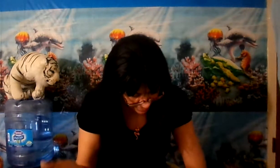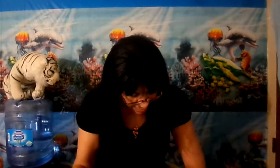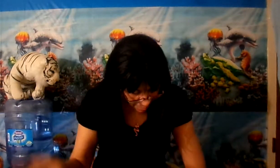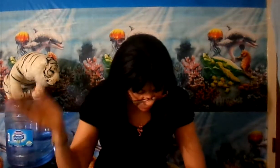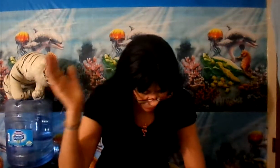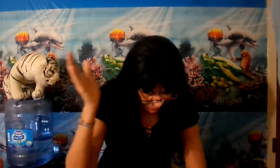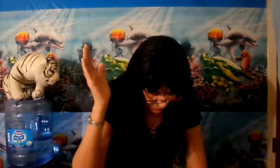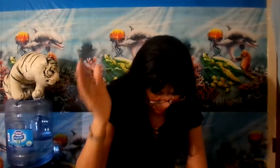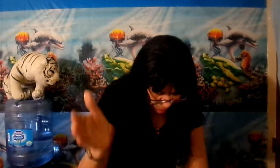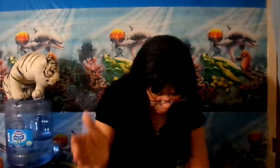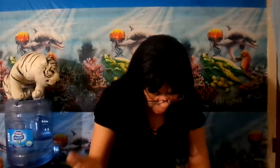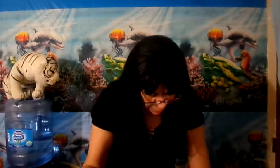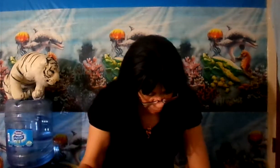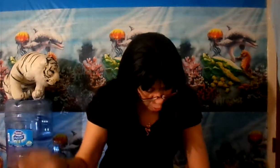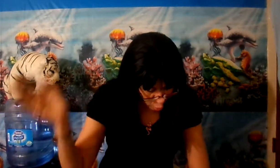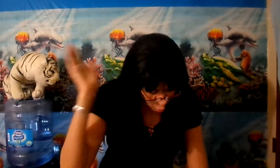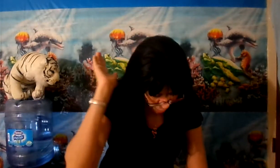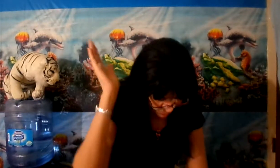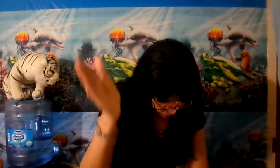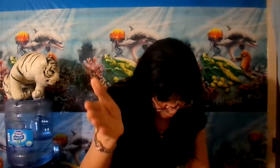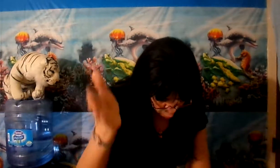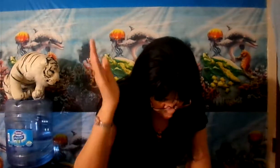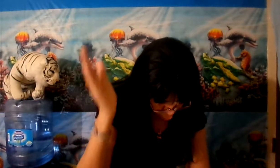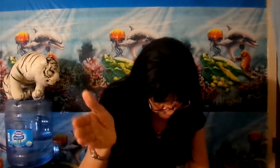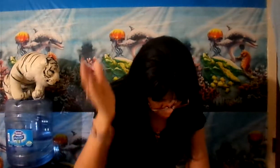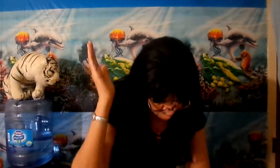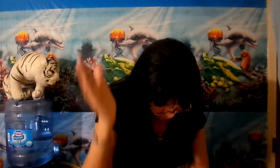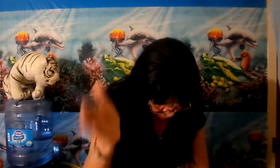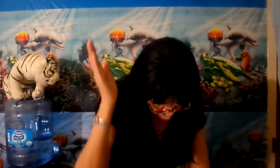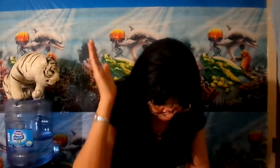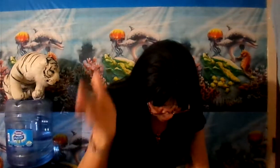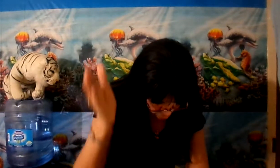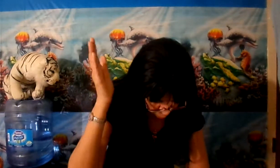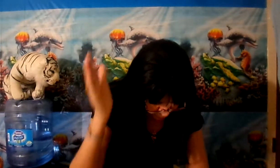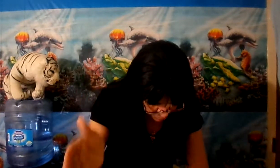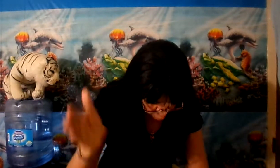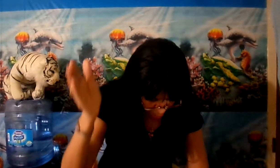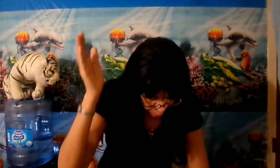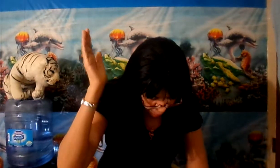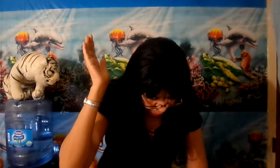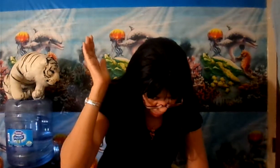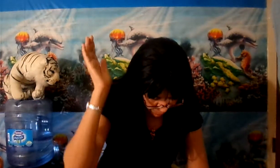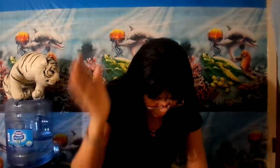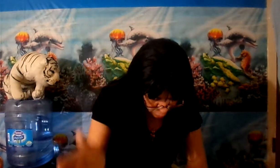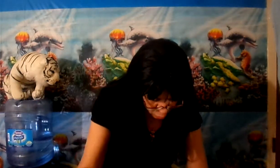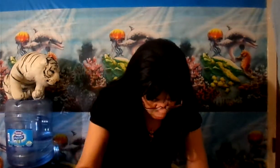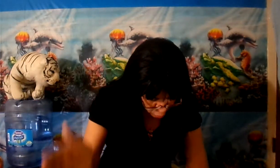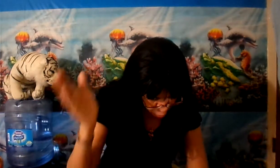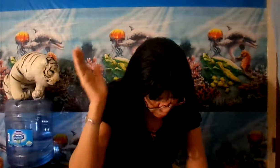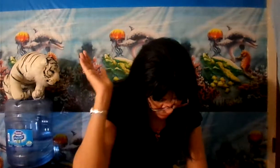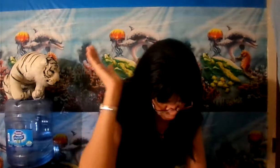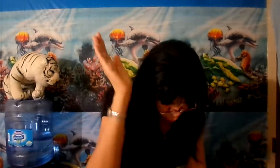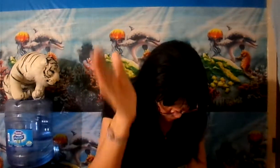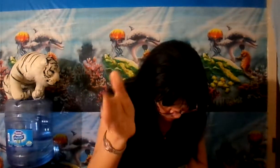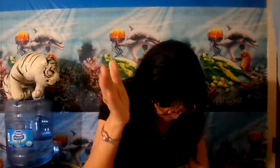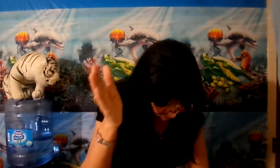plagada de la maldad. Hoy día los asaltos, los robos, los ustrajes, los crímenes, los vicios, la prostitución, toda suena a la maldad,